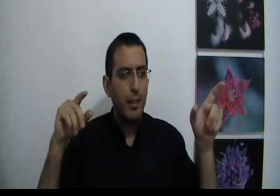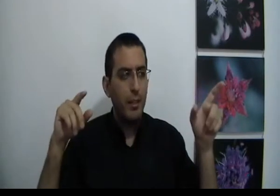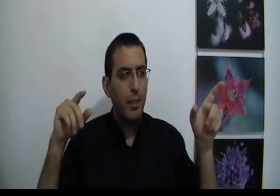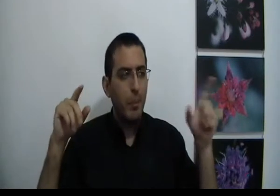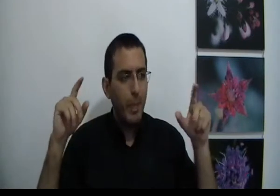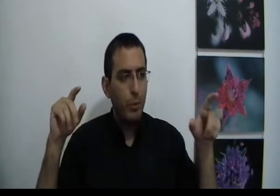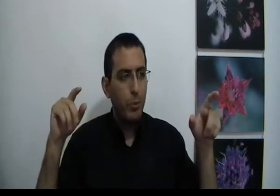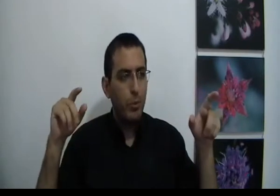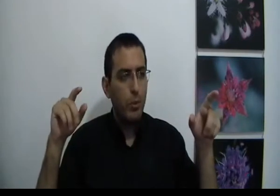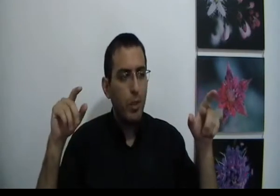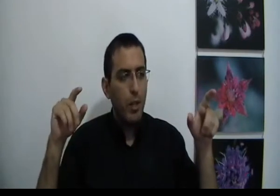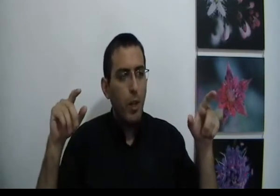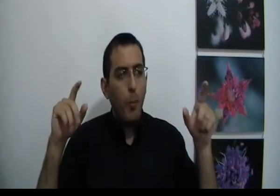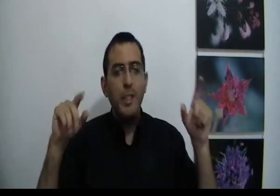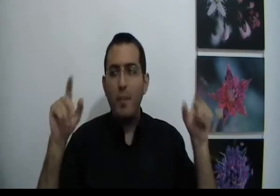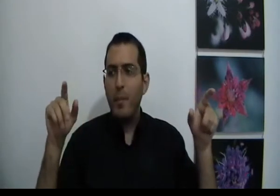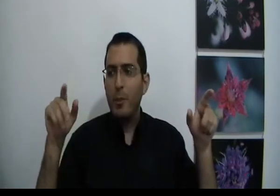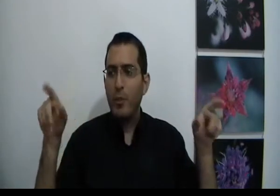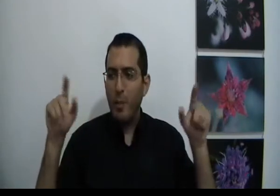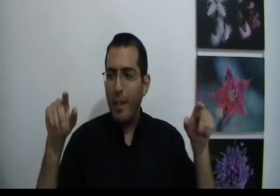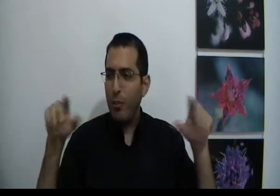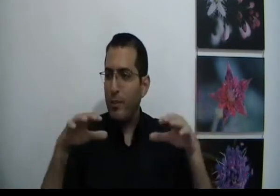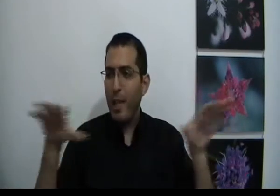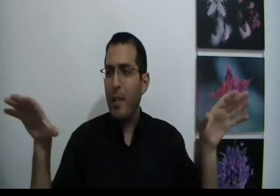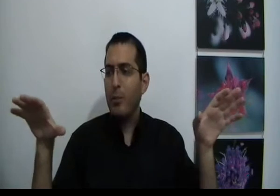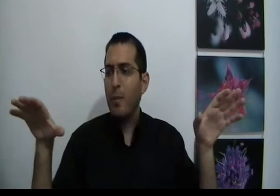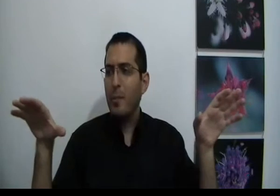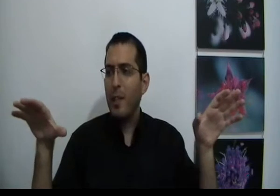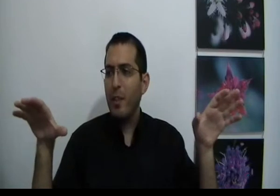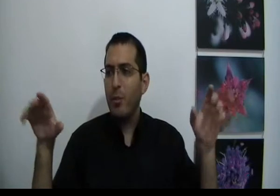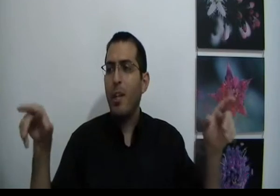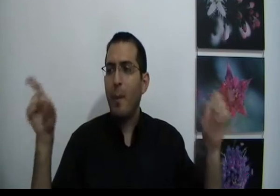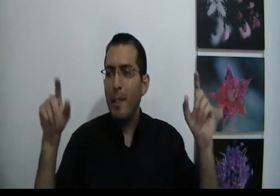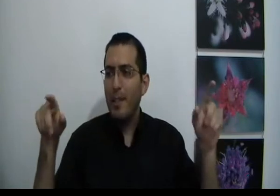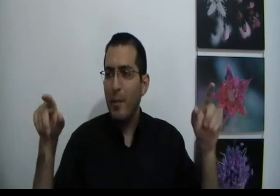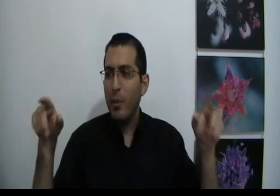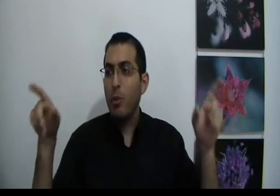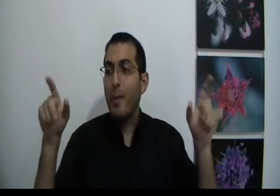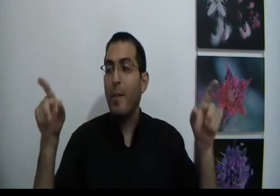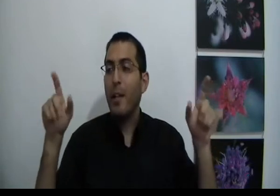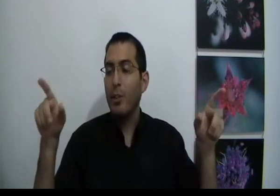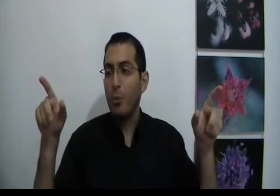משהו או מי שמבין משהו ולא מרגיש אותו זה עליה בגלל שהוא לא מספיק הבין אותו כי אם באמת הייתה מבין אותו גם הייתה מרגיש אותו